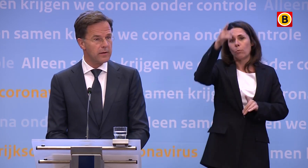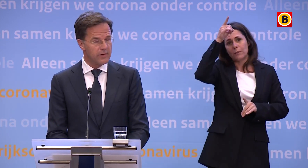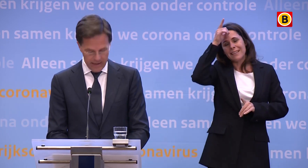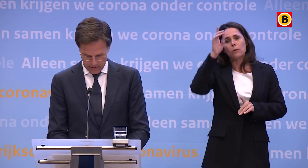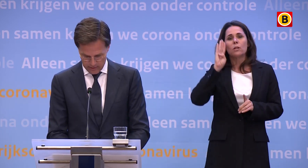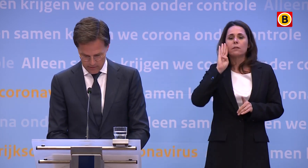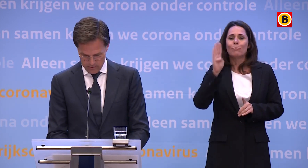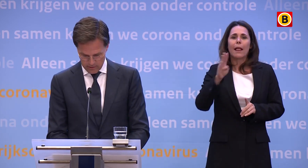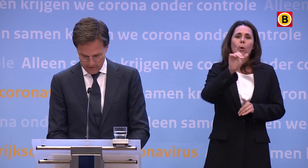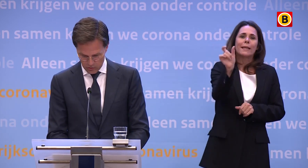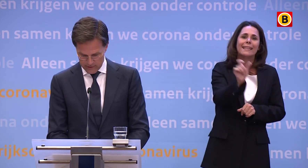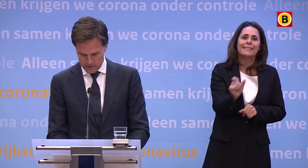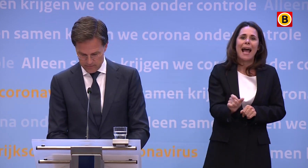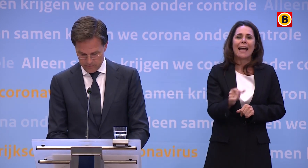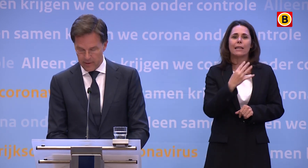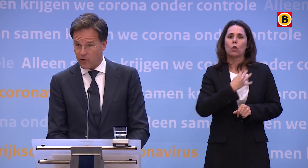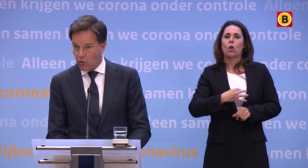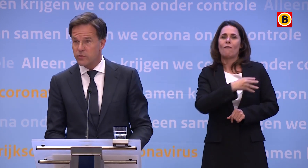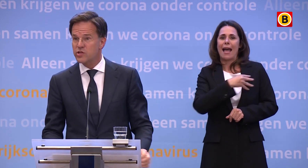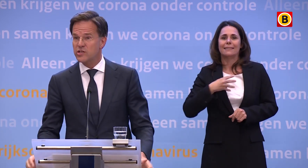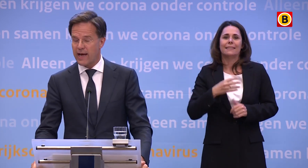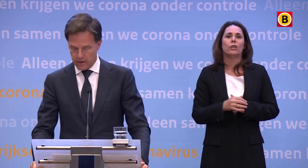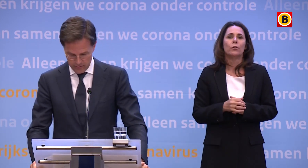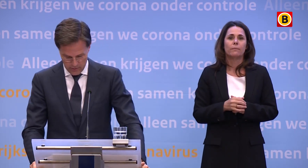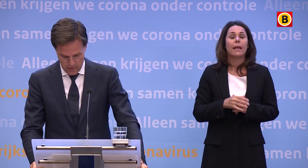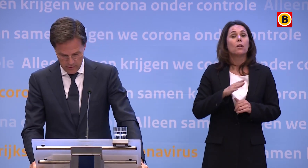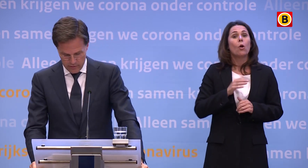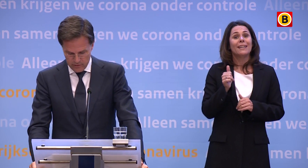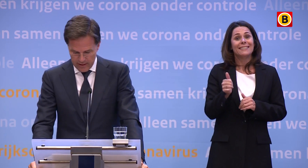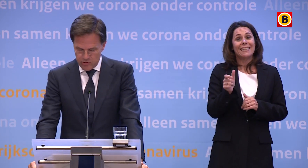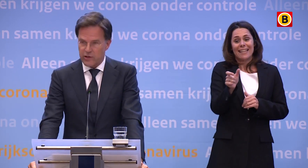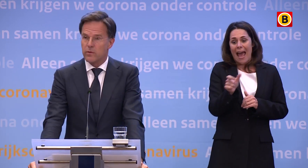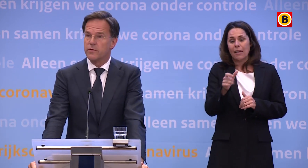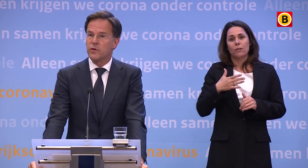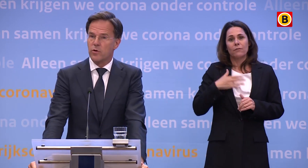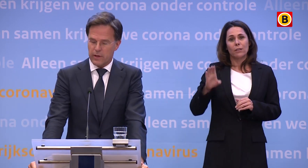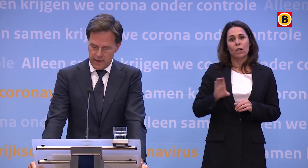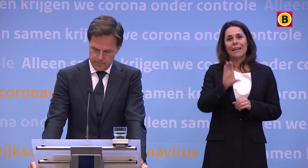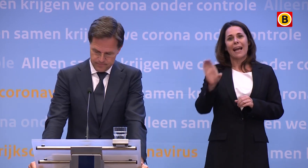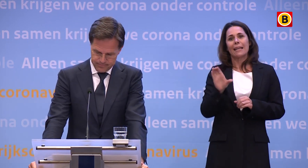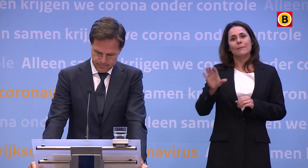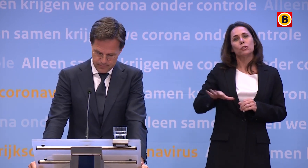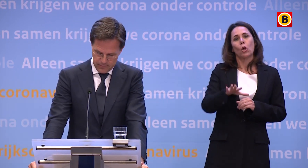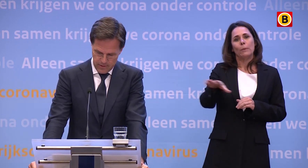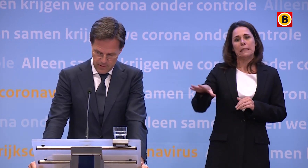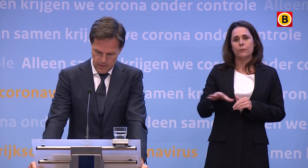België, Italië en Kroatië. En ook de zes eilanden van het Caribisch deel van het Koninkrijk.